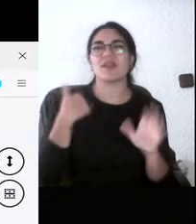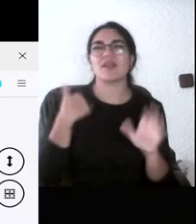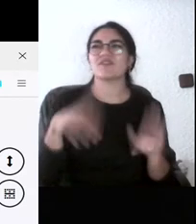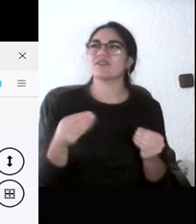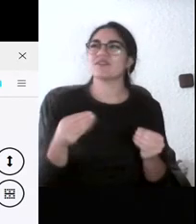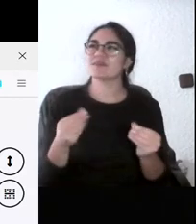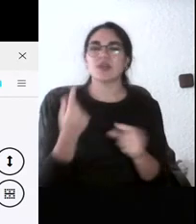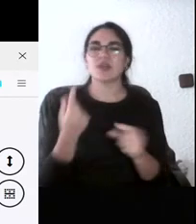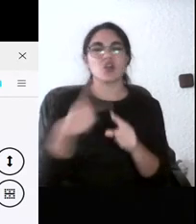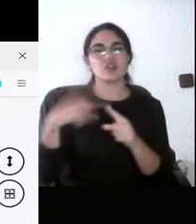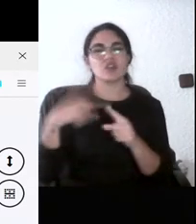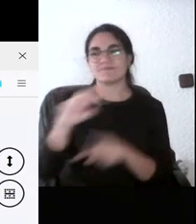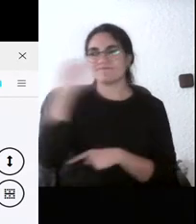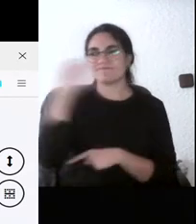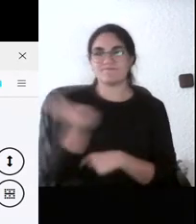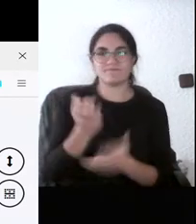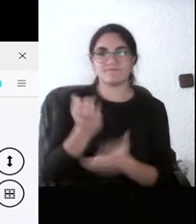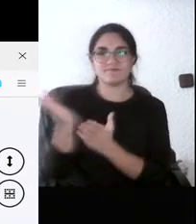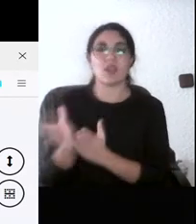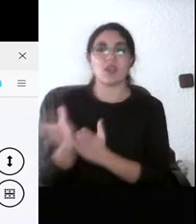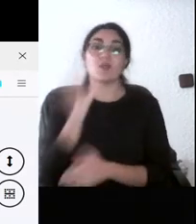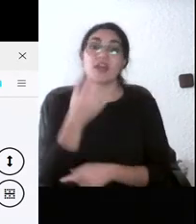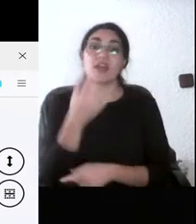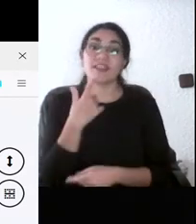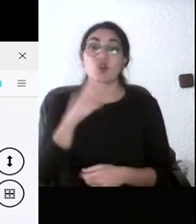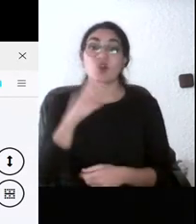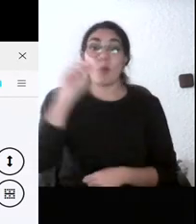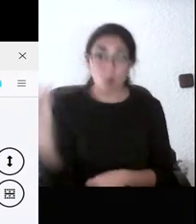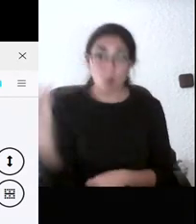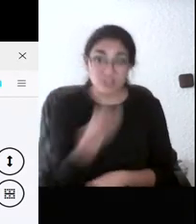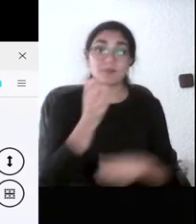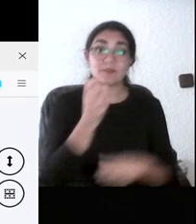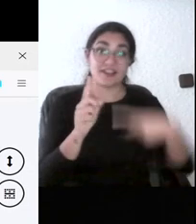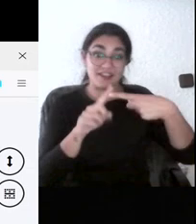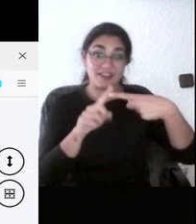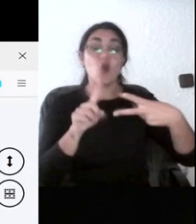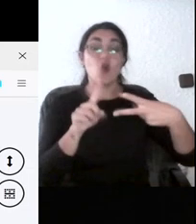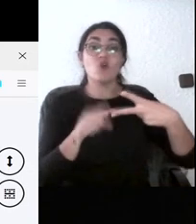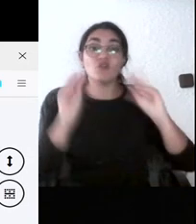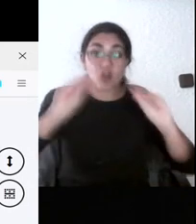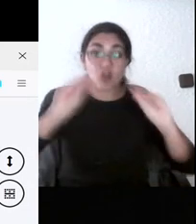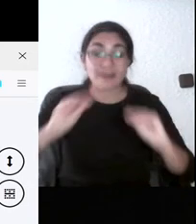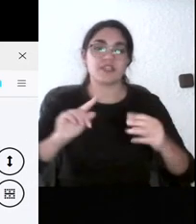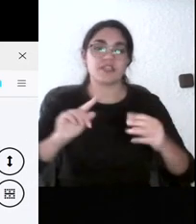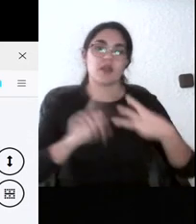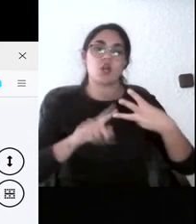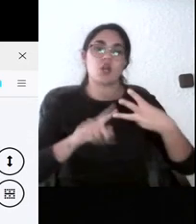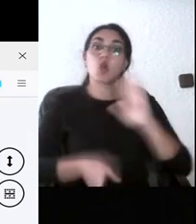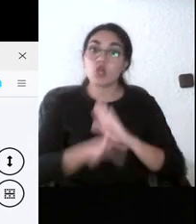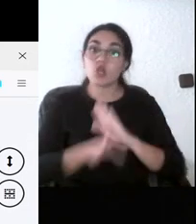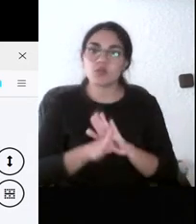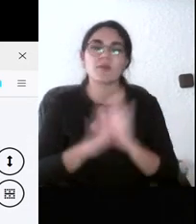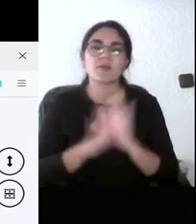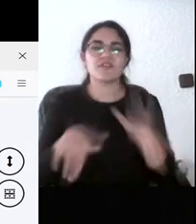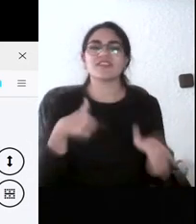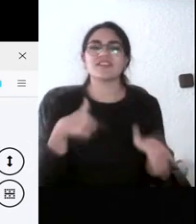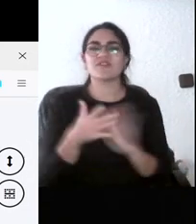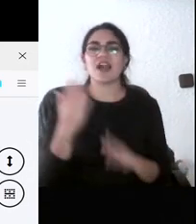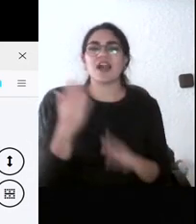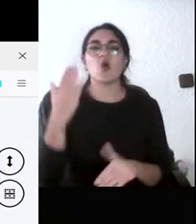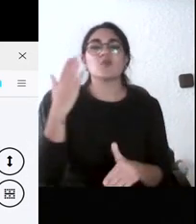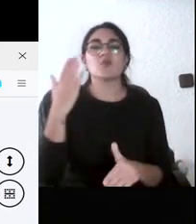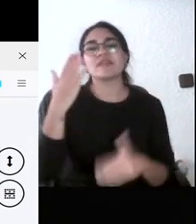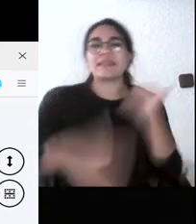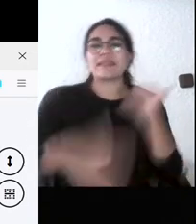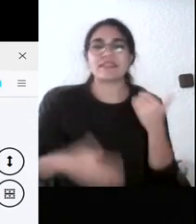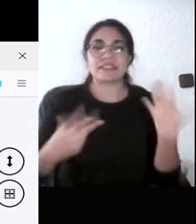tengo entonces vuelvo otra vez a lo de múltiple formativa continua no tiene sentido apoyarlo todo a un corte que puede significar mil cosas en función del alumno